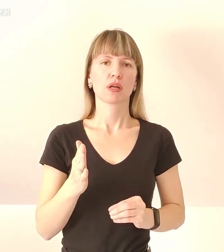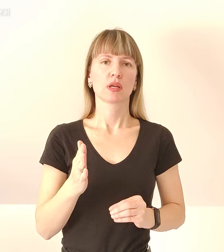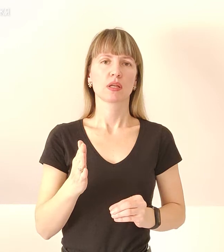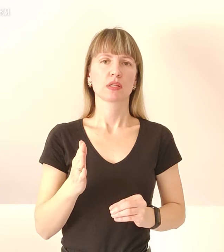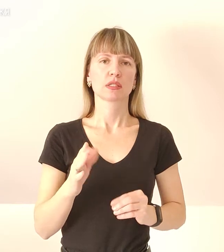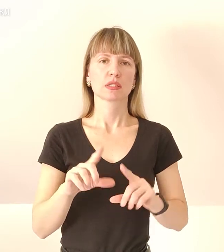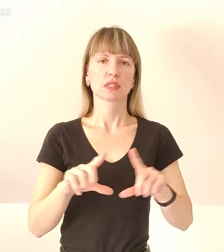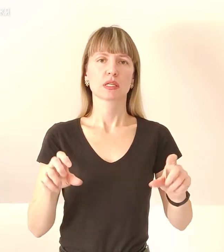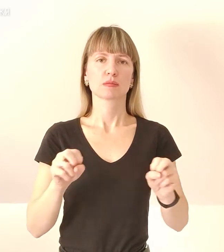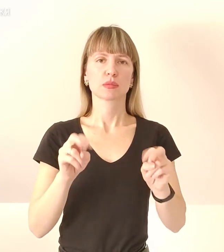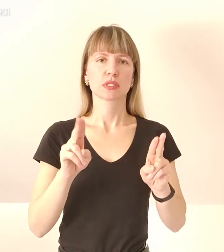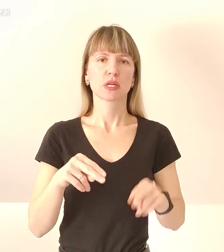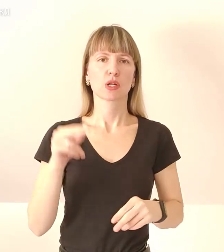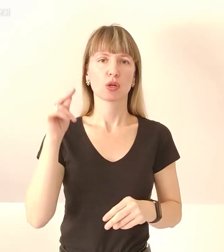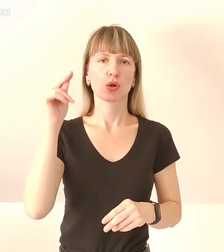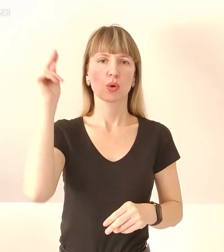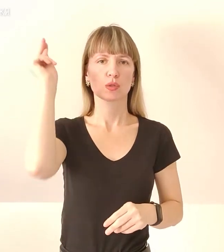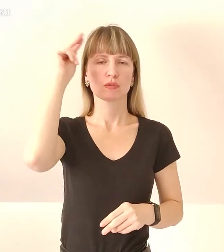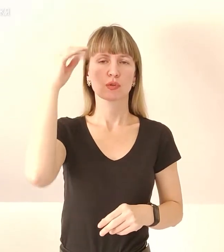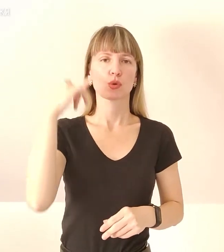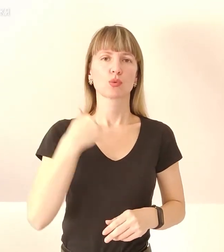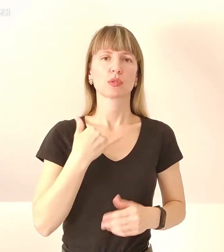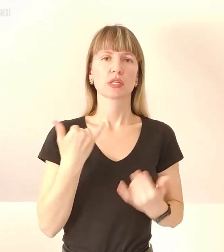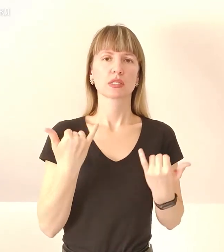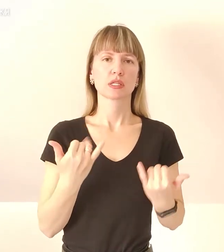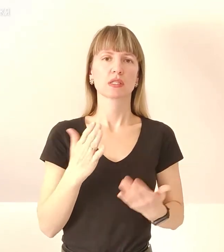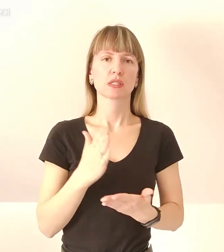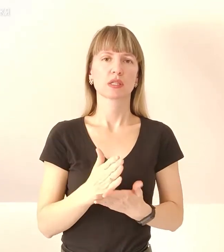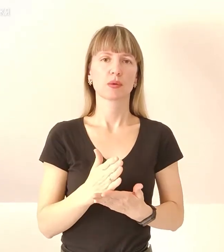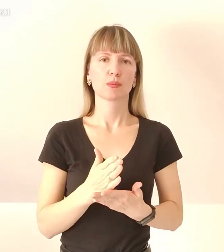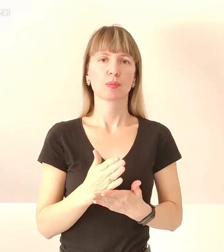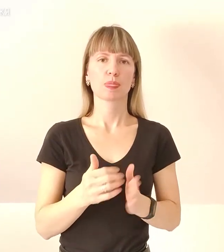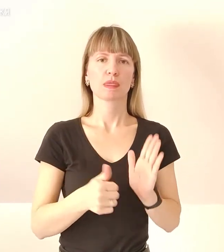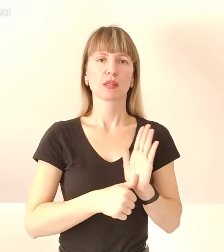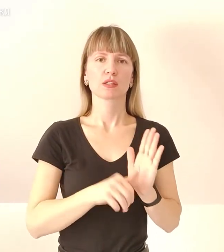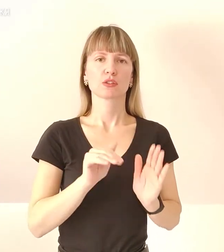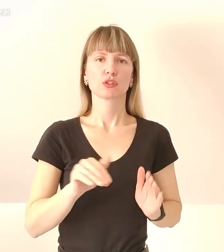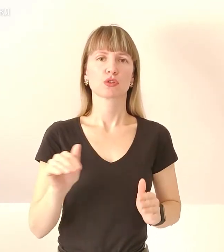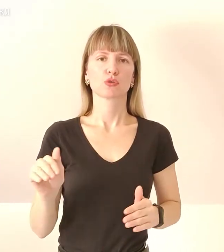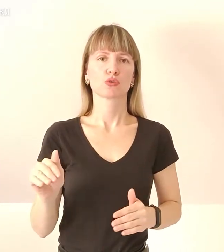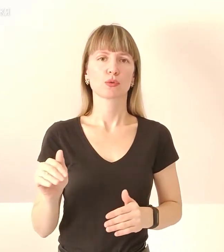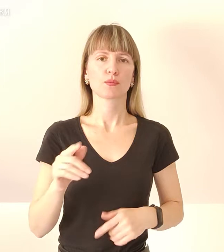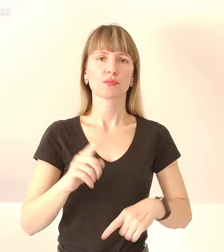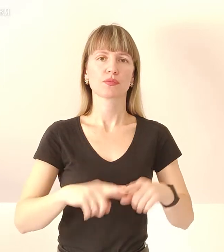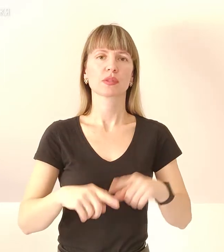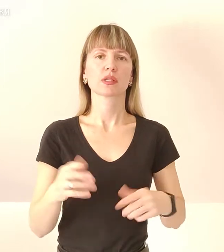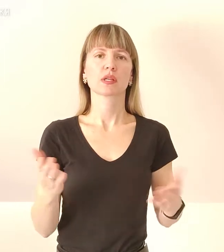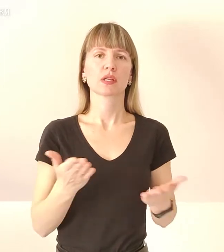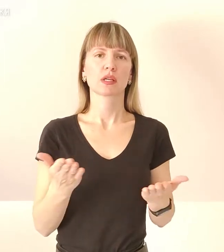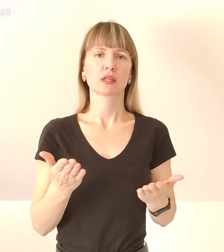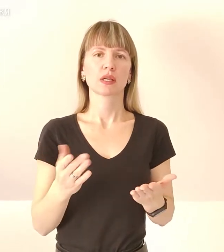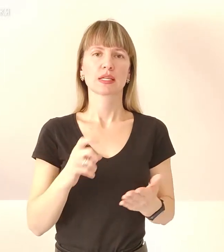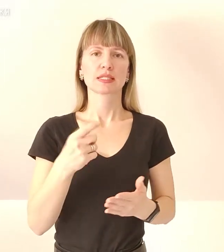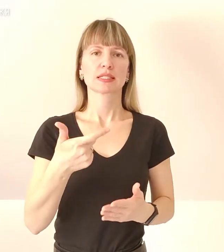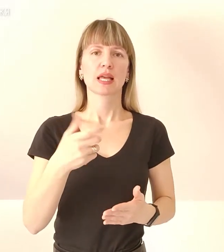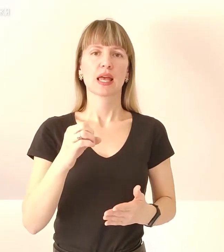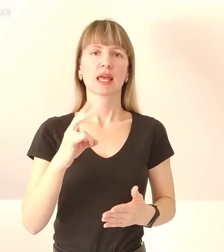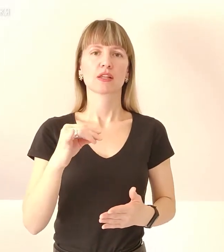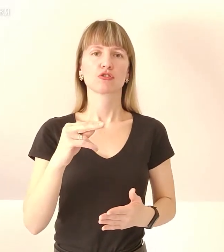спеціальної освіти. У нас наразі є шість діточок, батьки яких з Гінічіска та Дениска